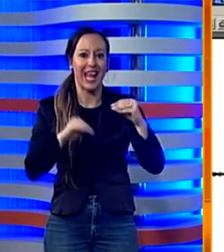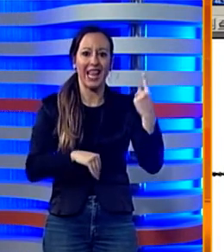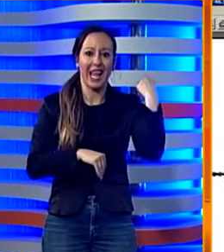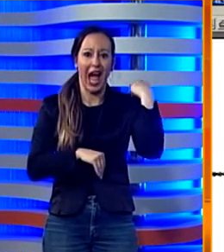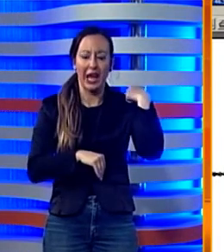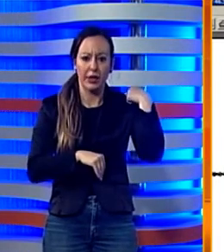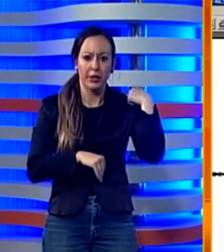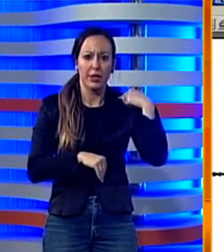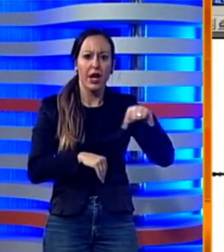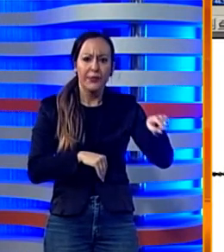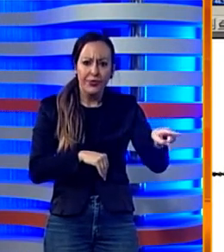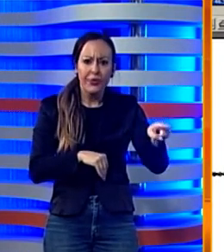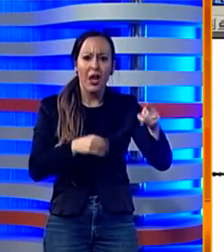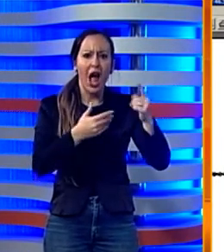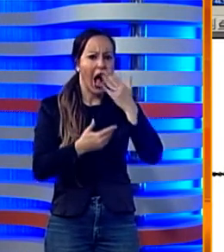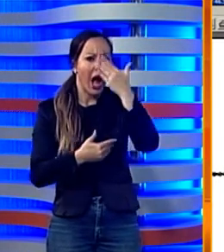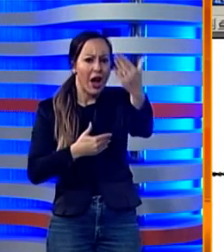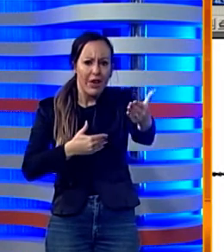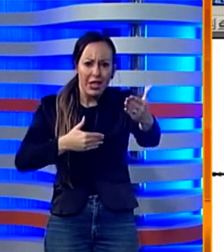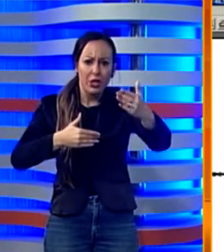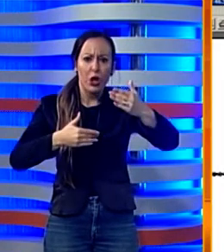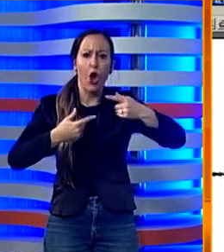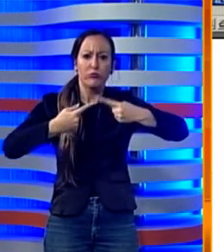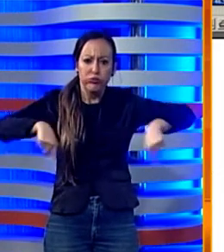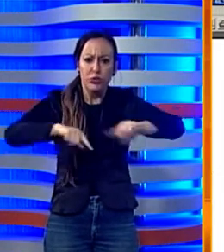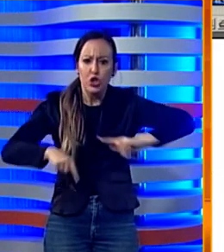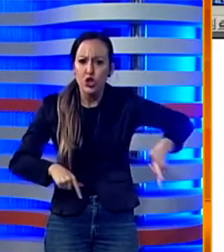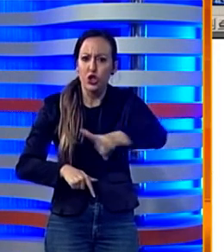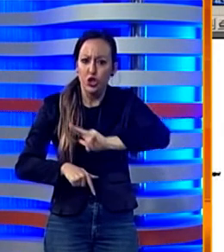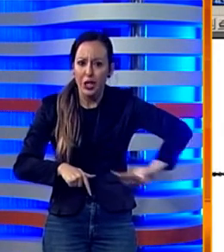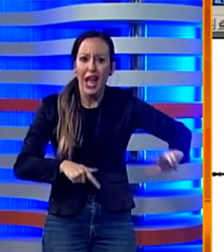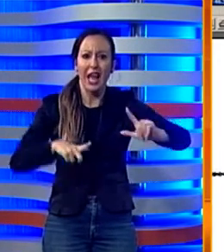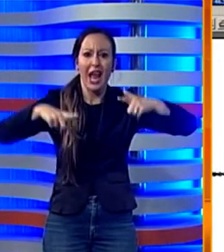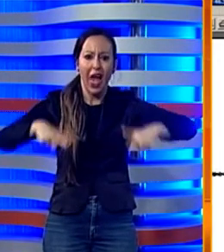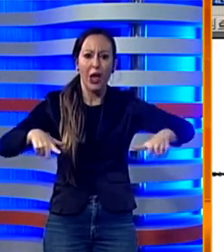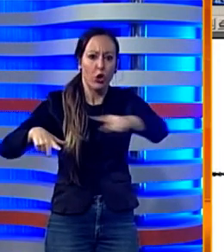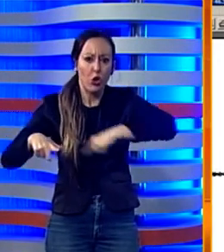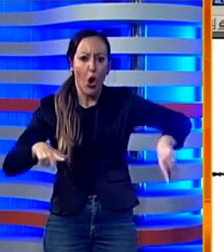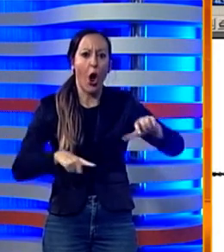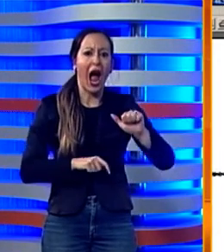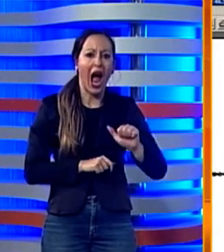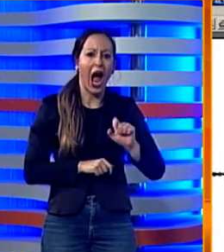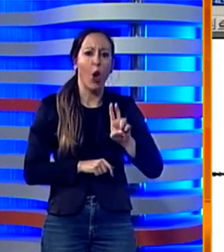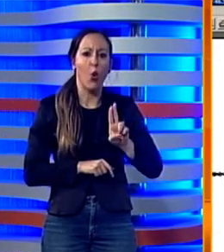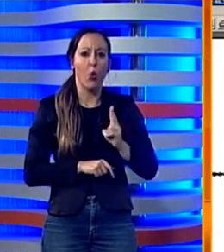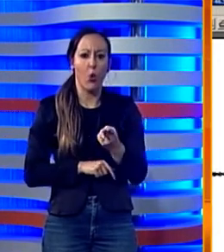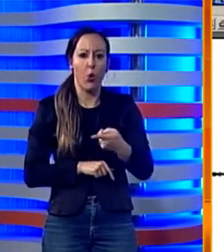registrata alle 21.11 di ieri davanti alla costa orientale della Sicilia, a